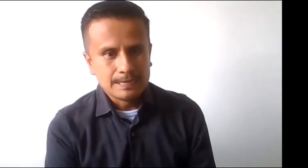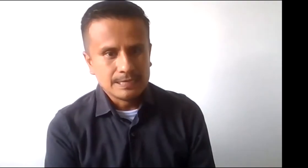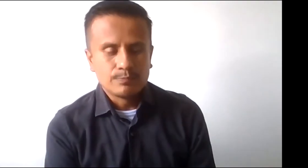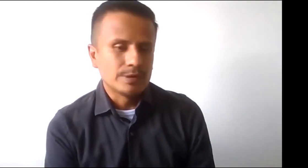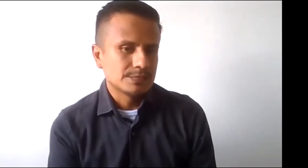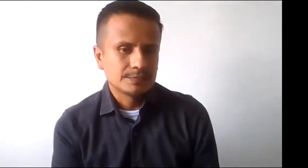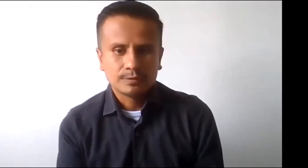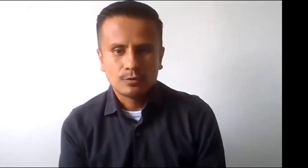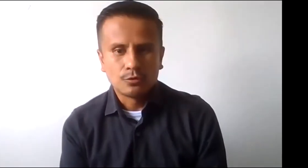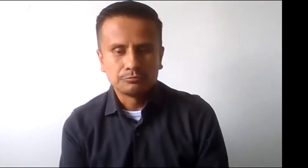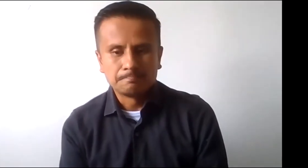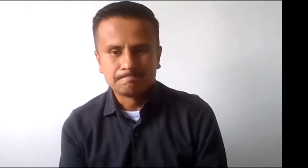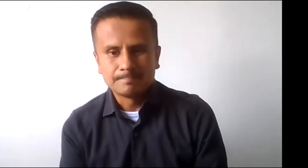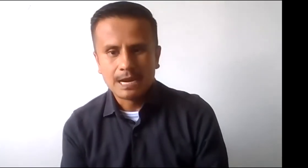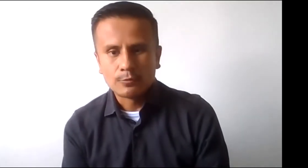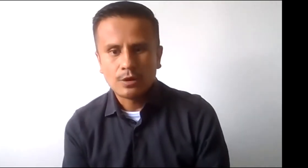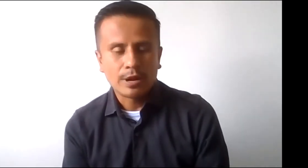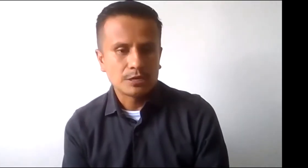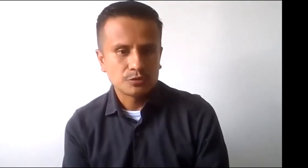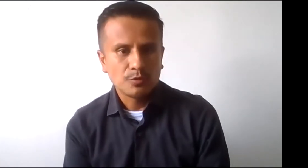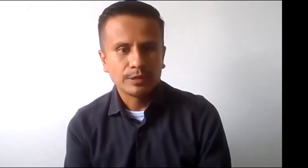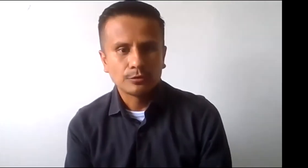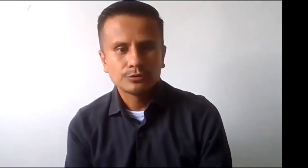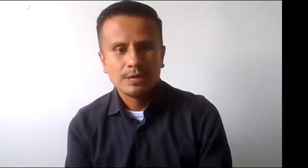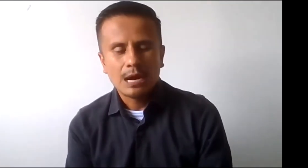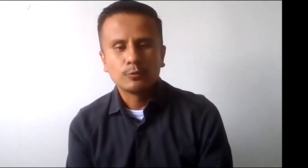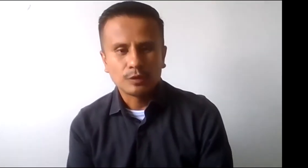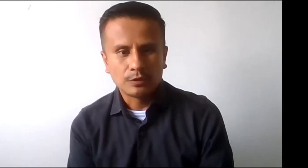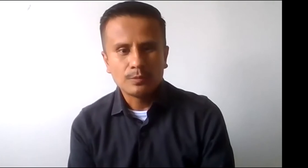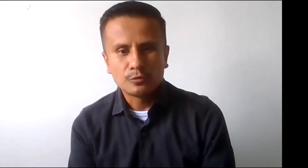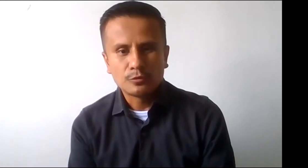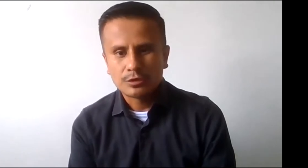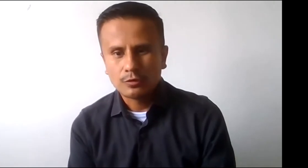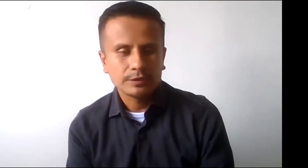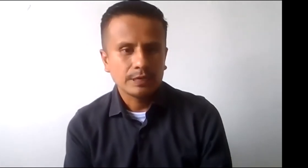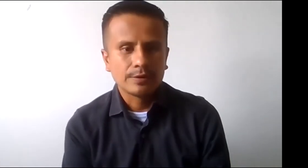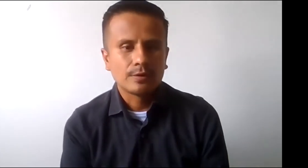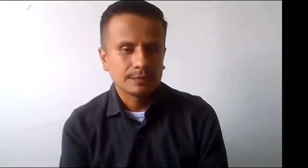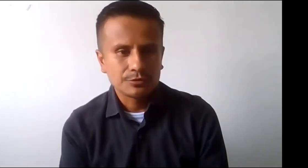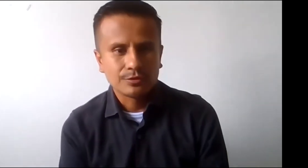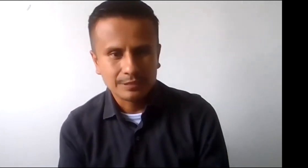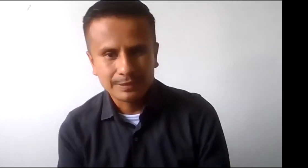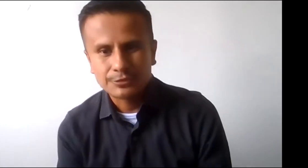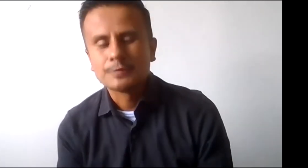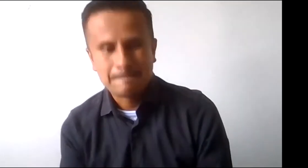y pues con, digamos, ahora en esos momentos apuntándole mucho a todo lo que tiene que ver con la traducción e interpretación.